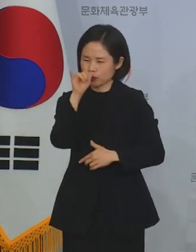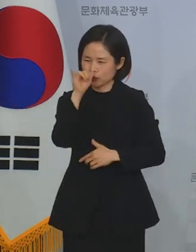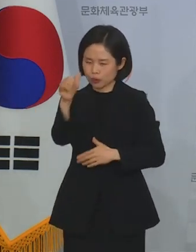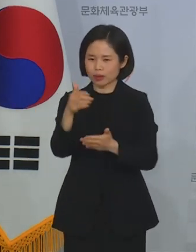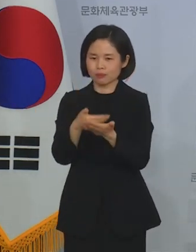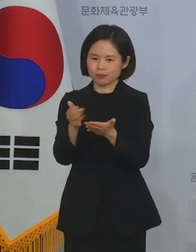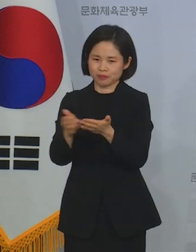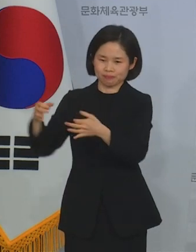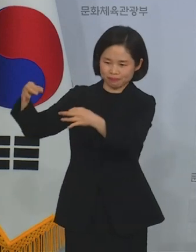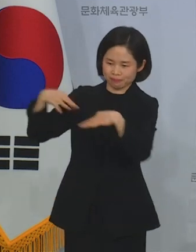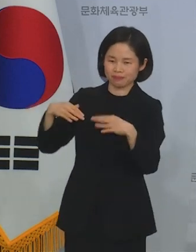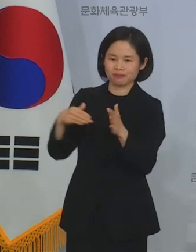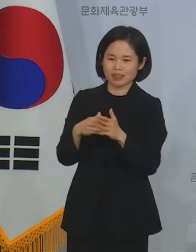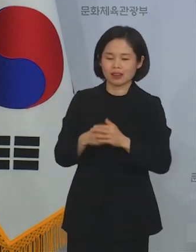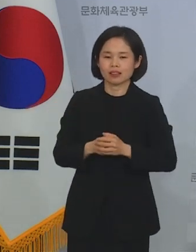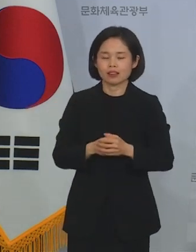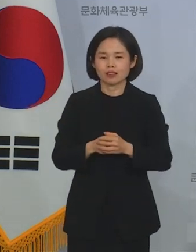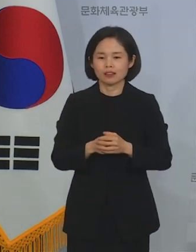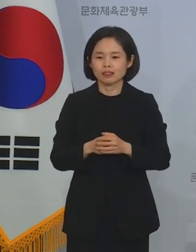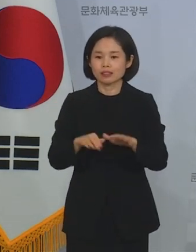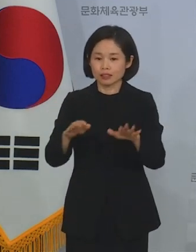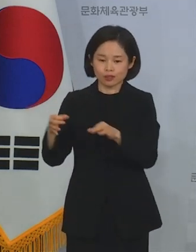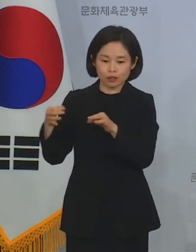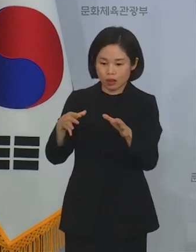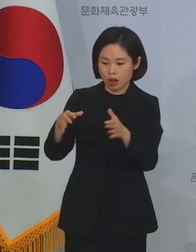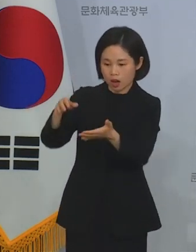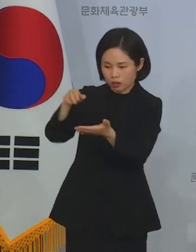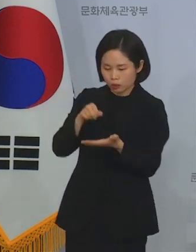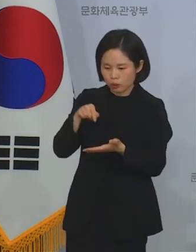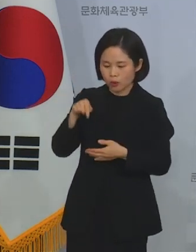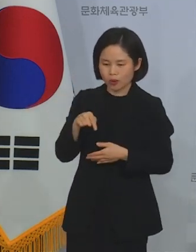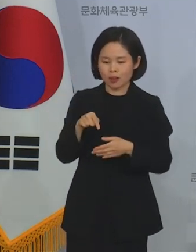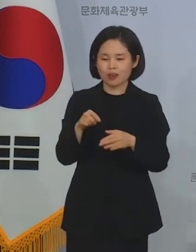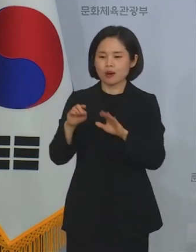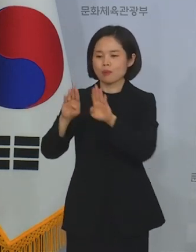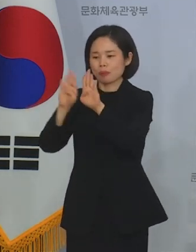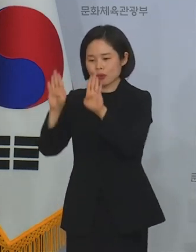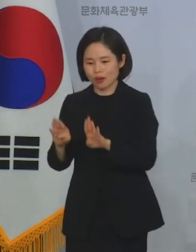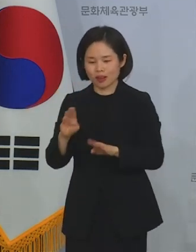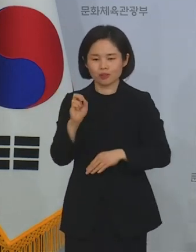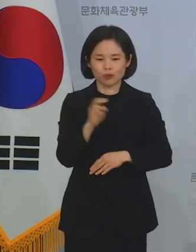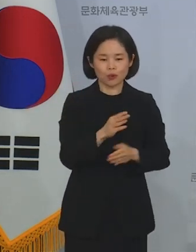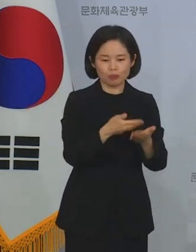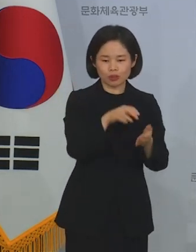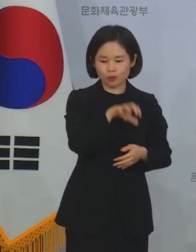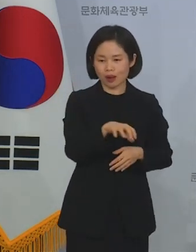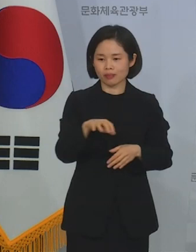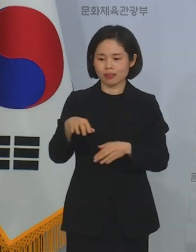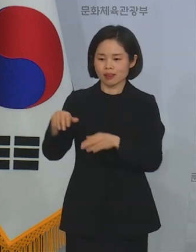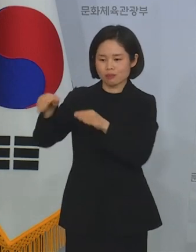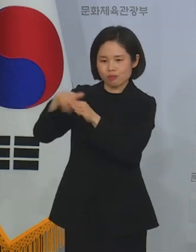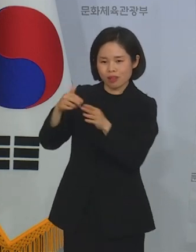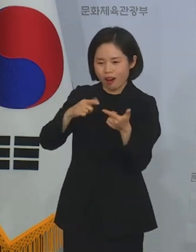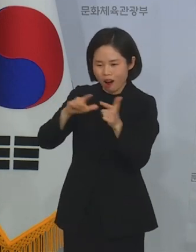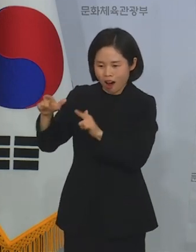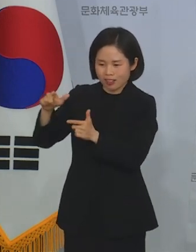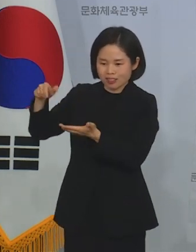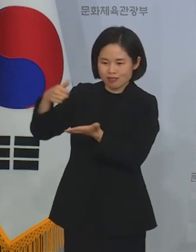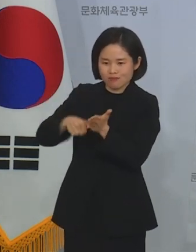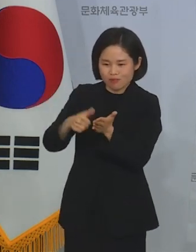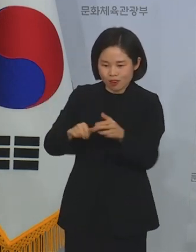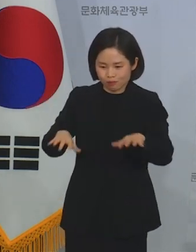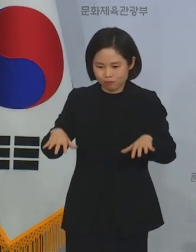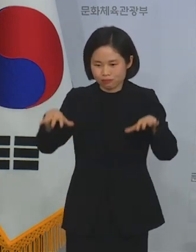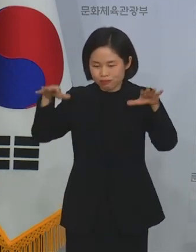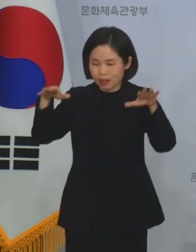이번 기증을 계기로 국립박물관과 미술관의 문화적 자산이 풍성해짐에 따라 해외 유명